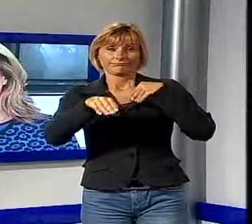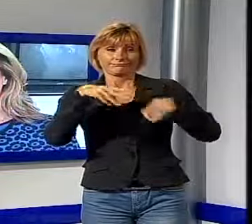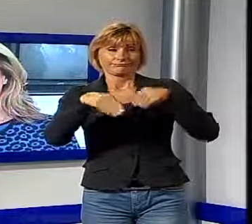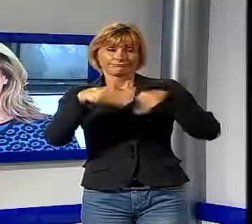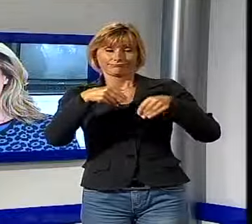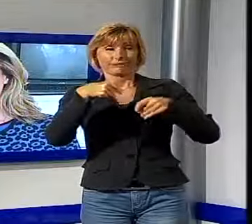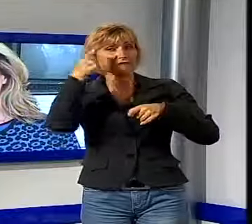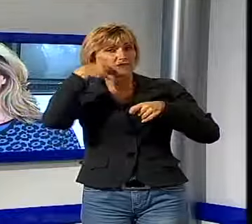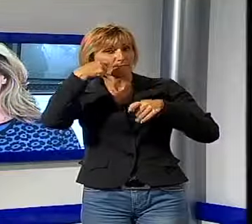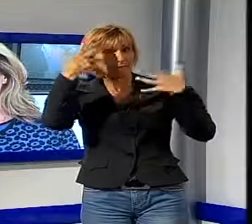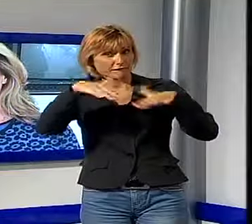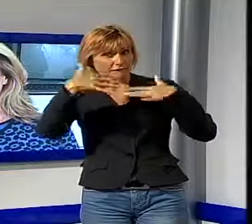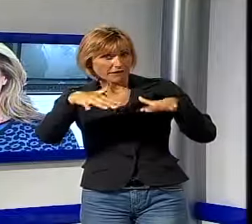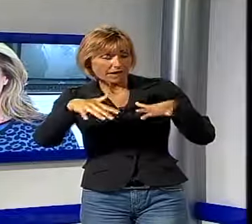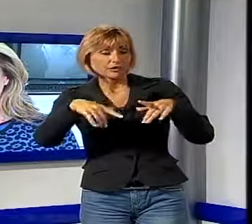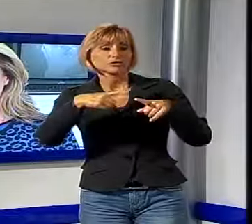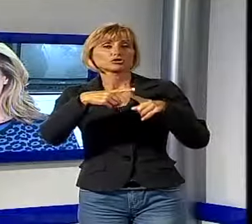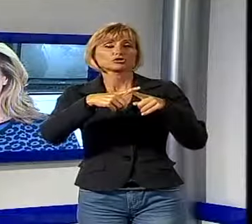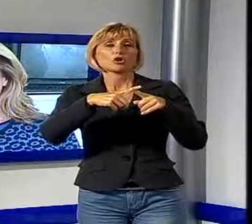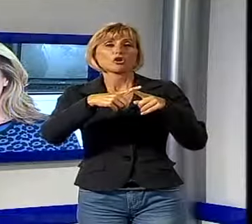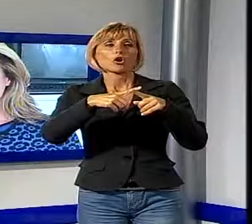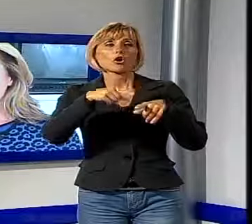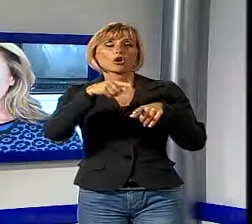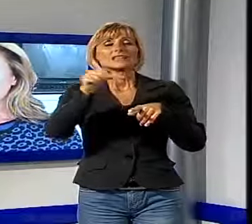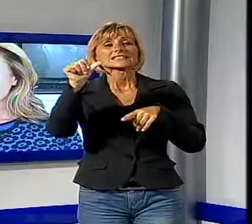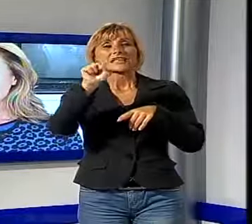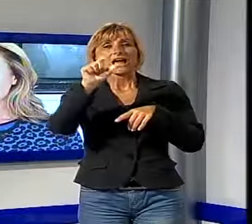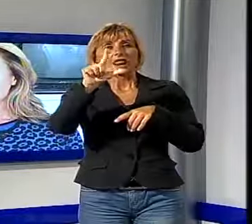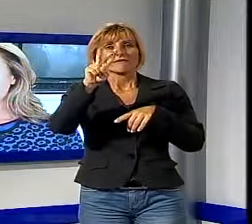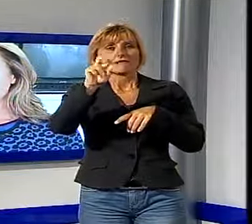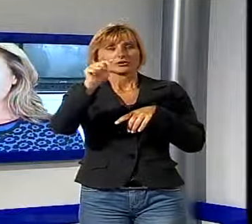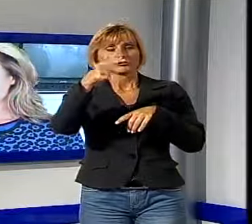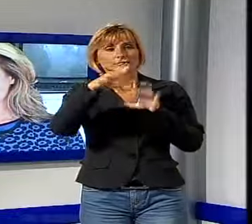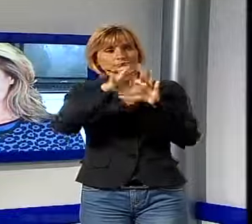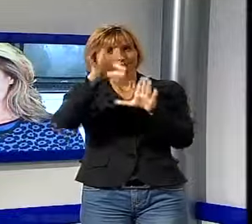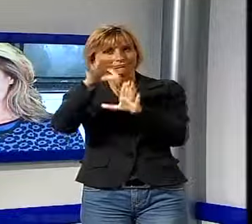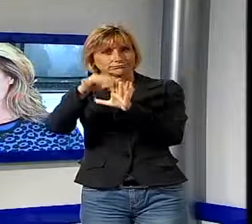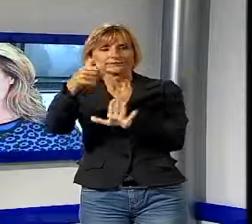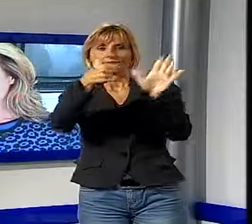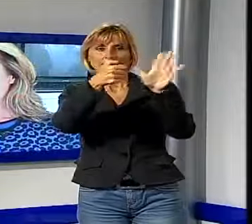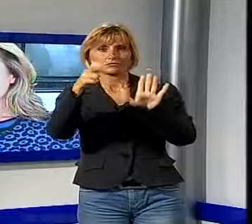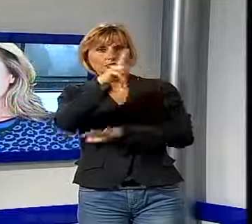Salvatores e al gruppo di Italy in Edei, dell'Indiana Production, e sono stati selezionati, sì, 127.